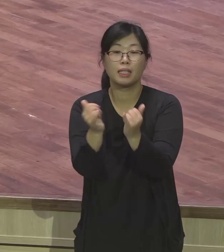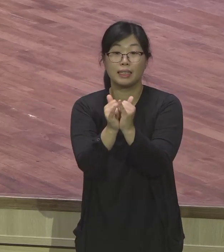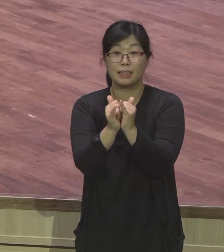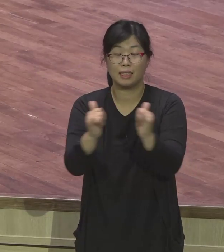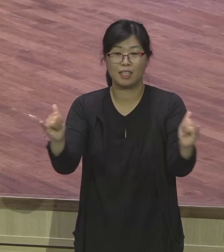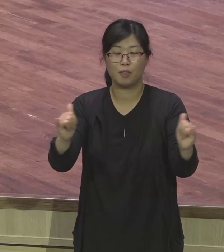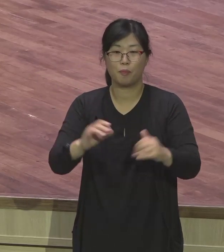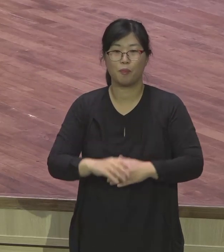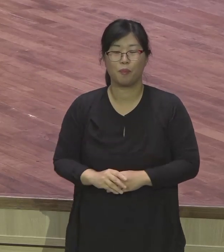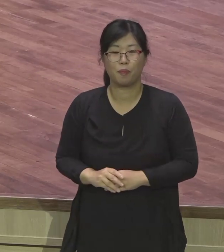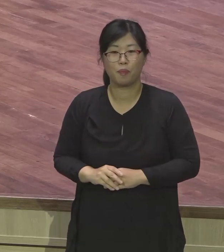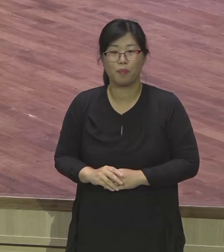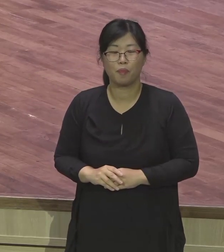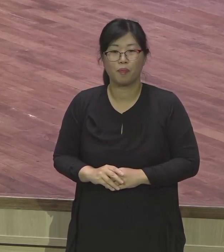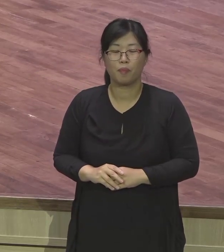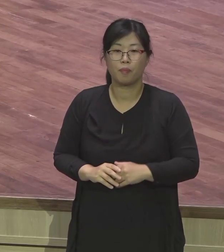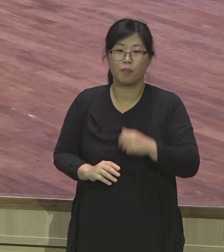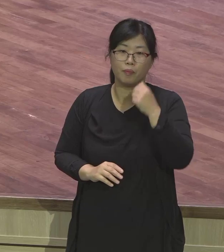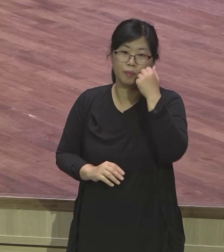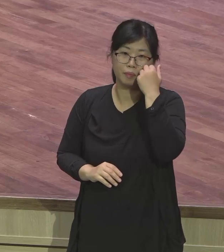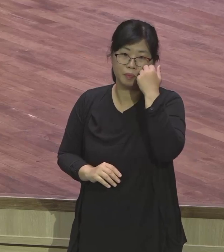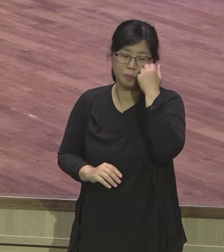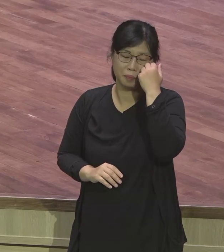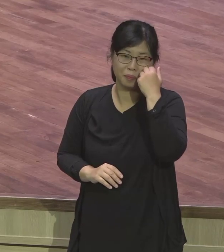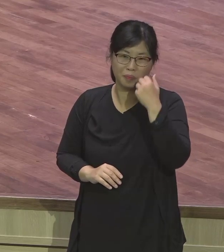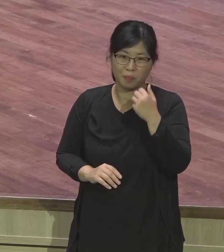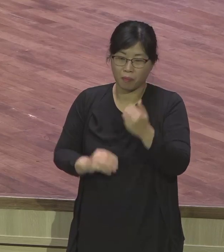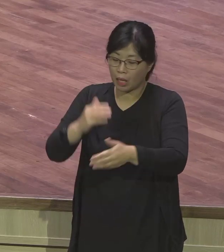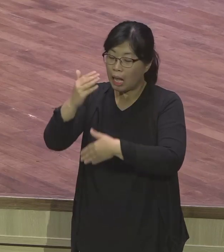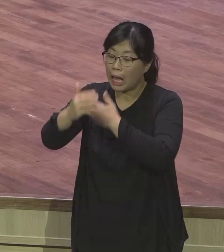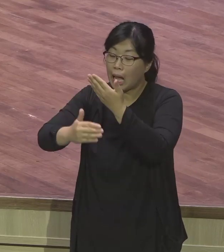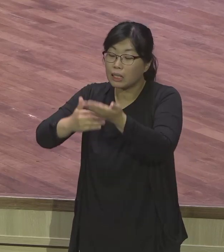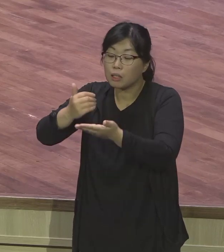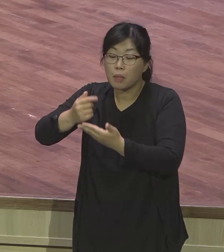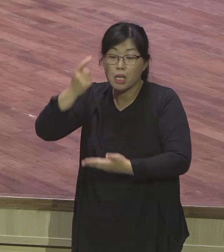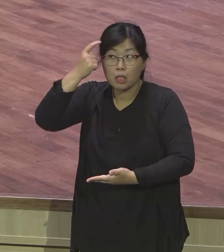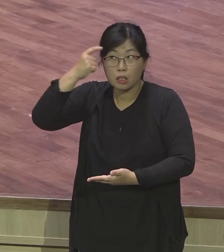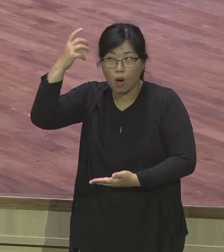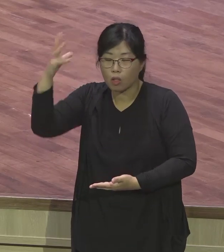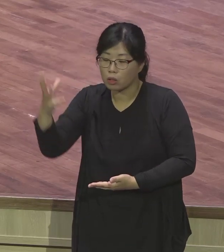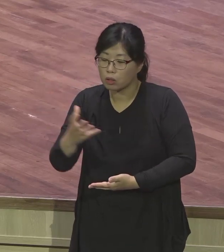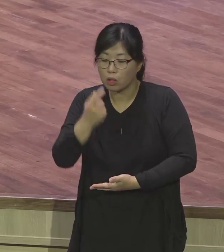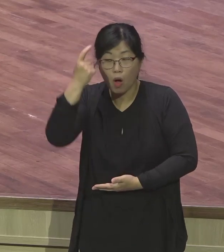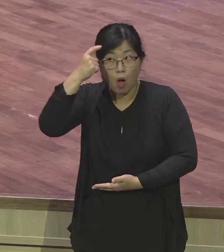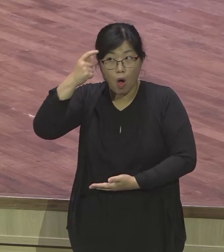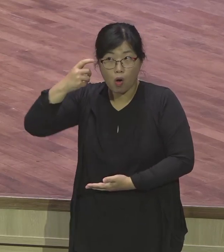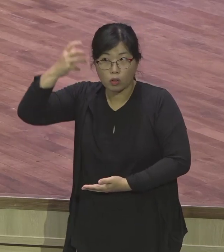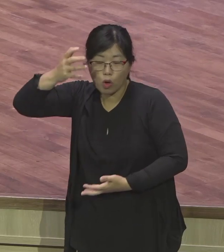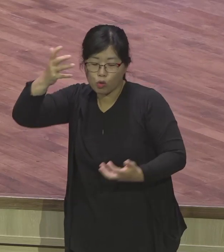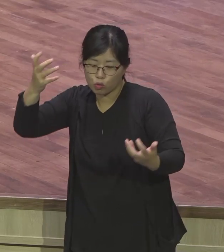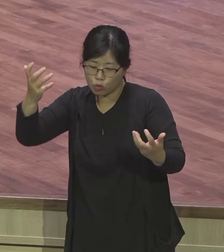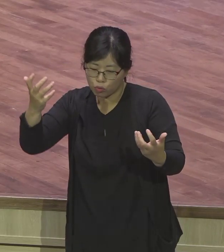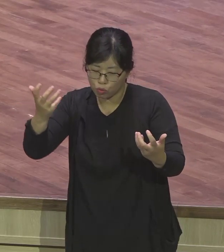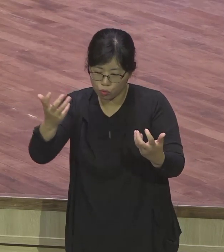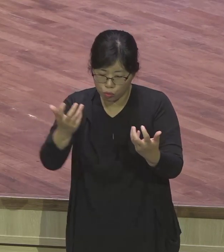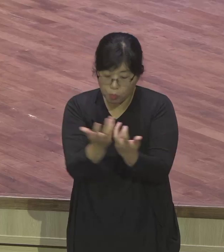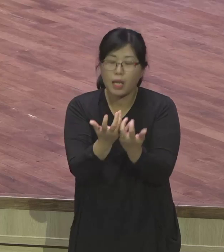개념이 아니에요. 하나님의 영 성령으로 충만한 사람 하나님의 말씀에 근거해서 하나님의 이 말씀